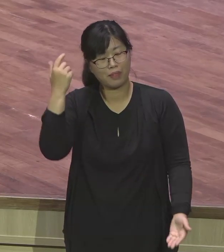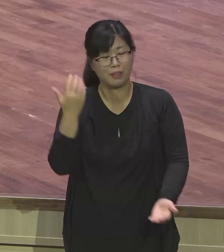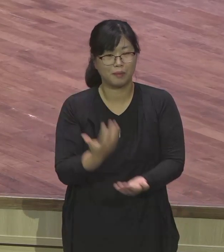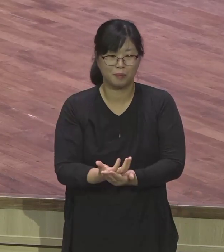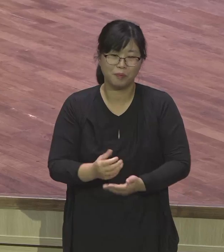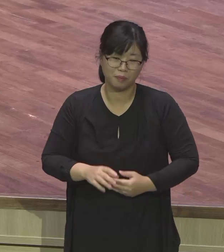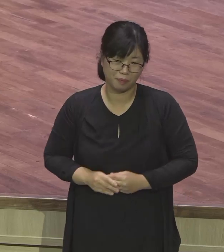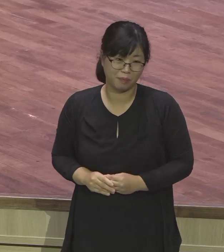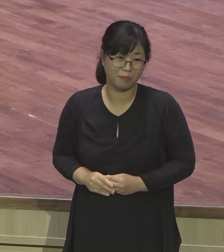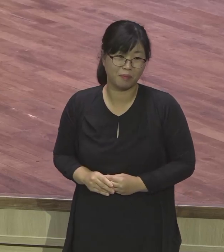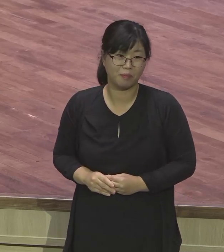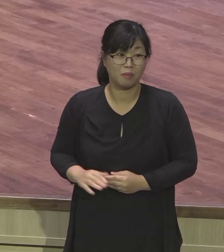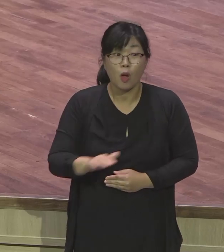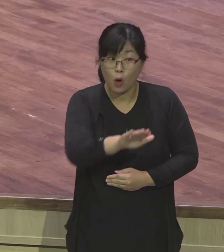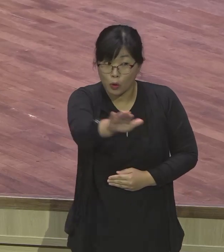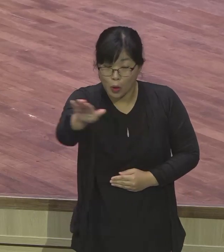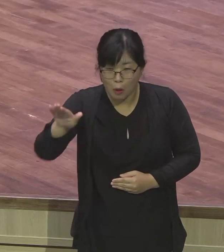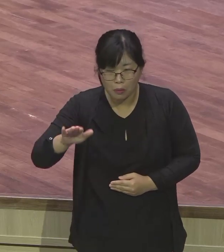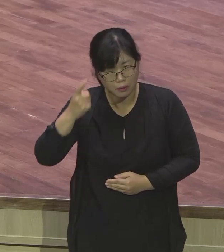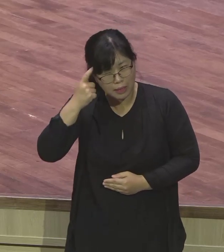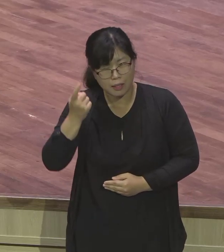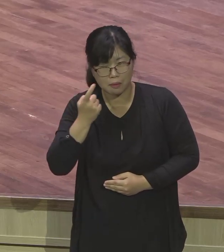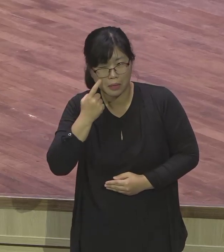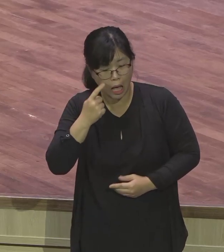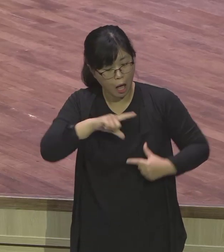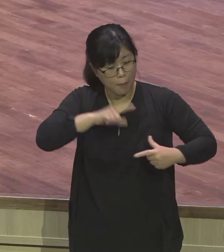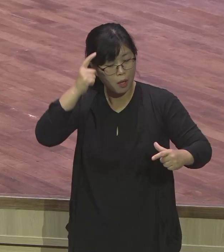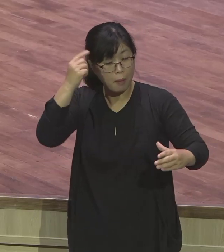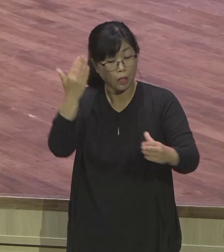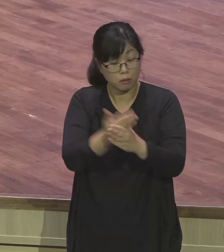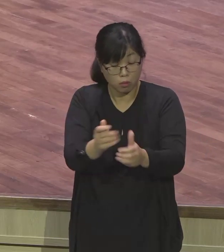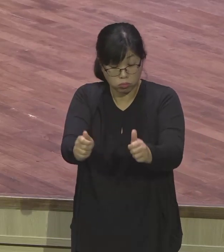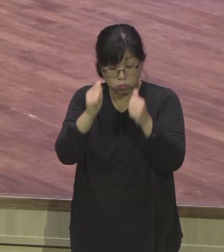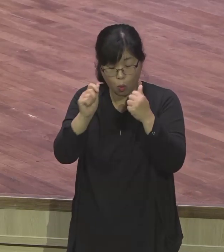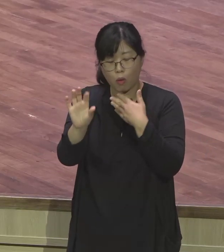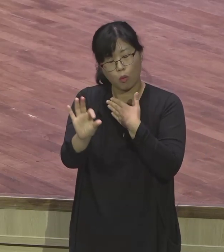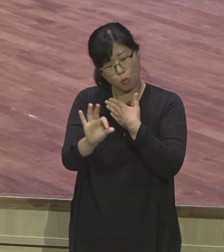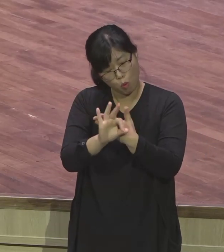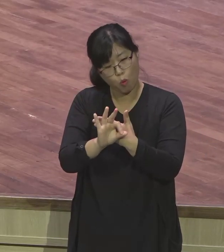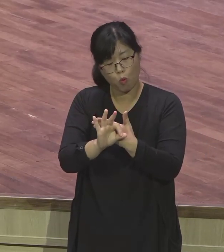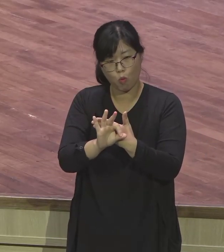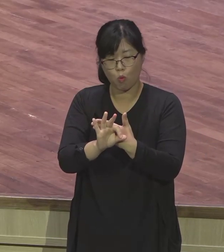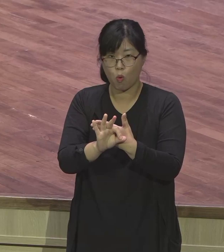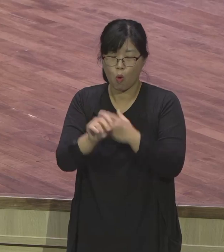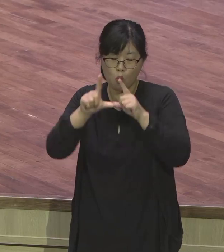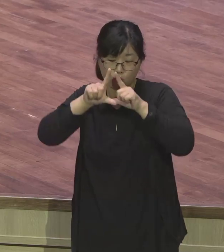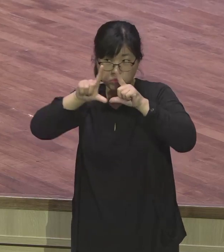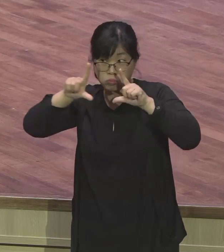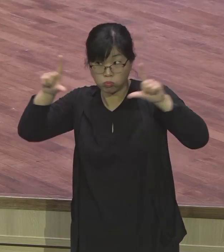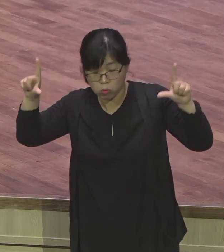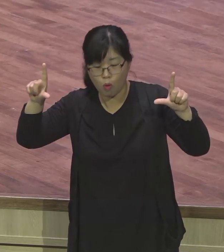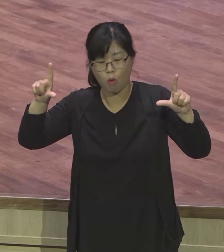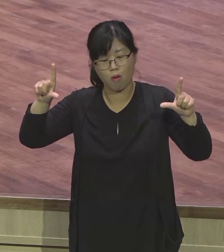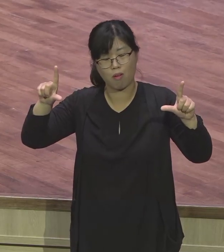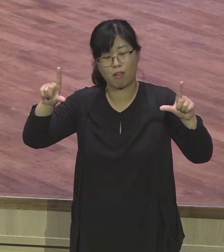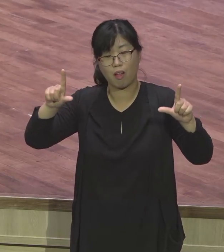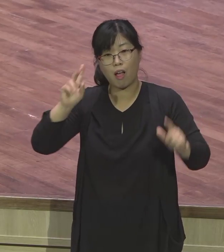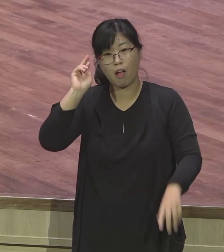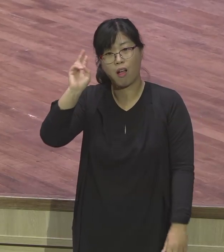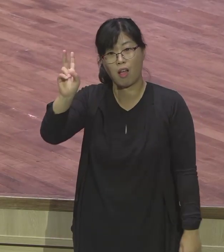여러분 가문의 영광이오. 또 교회도 우리 알료도 힘을 얻고, 그렇게 큰 헌신의